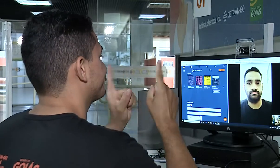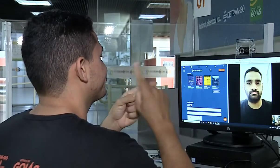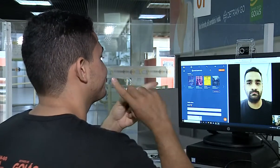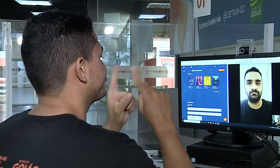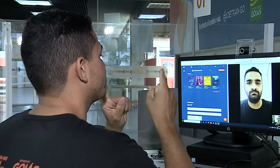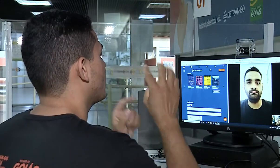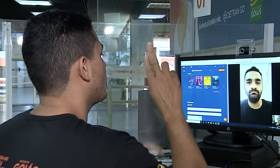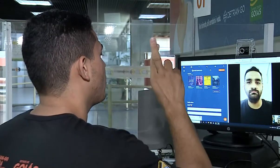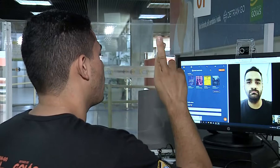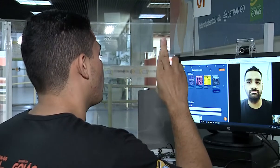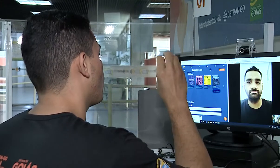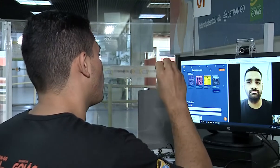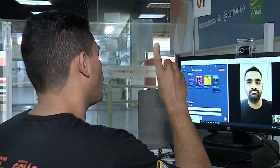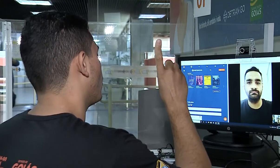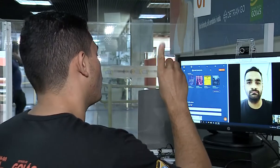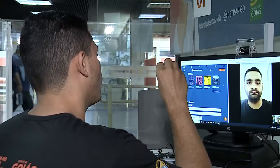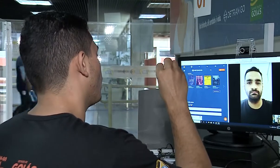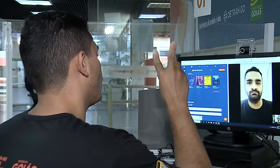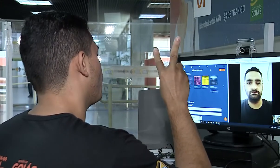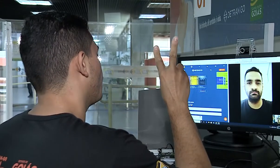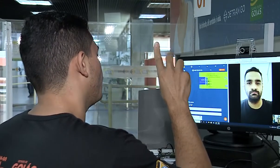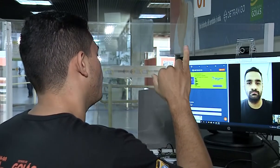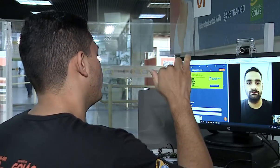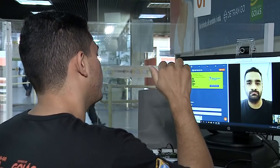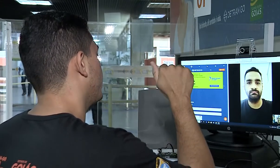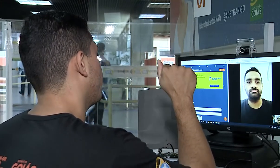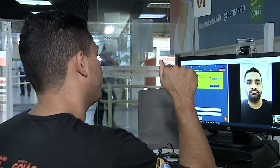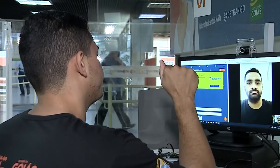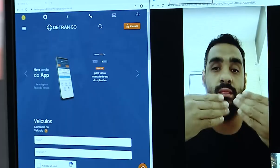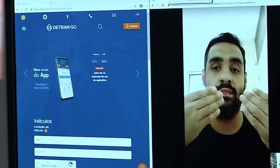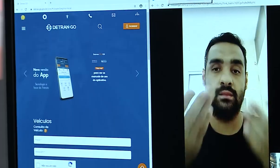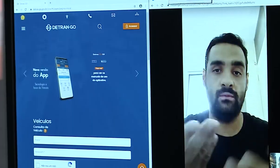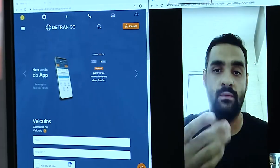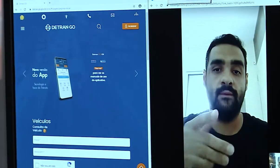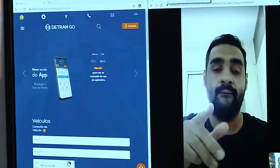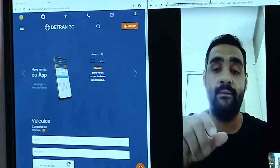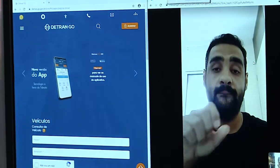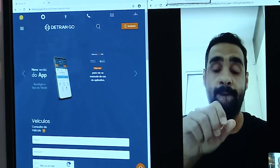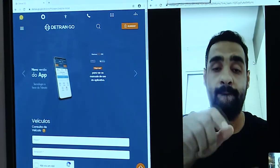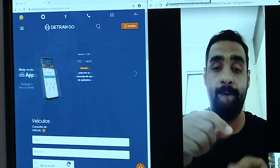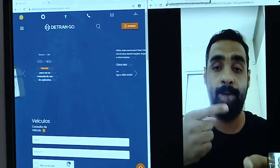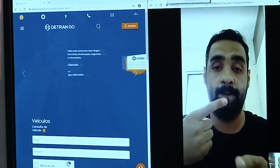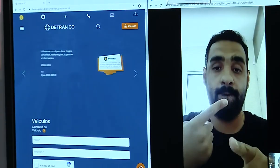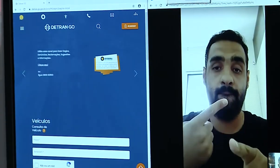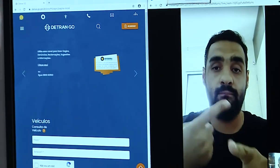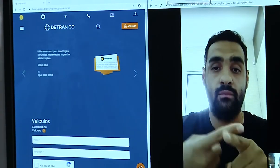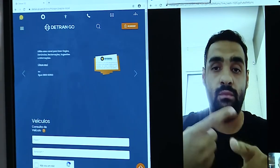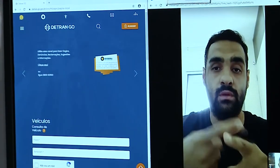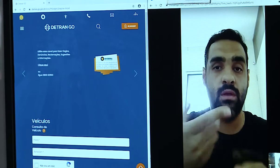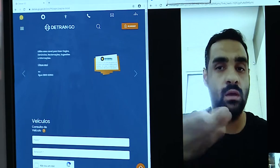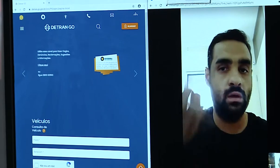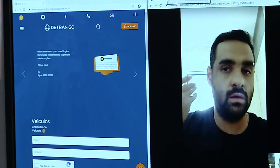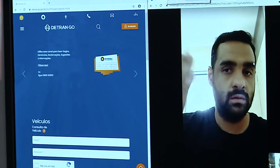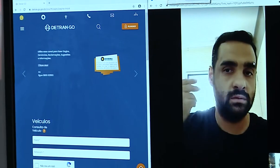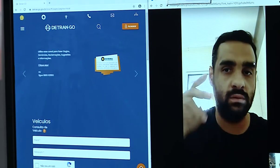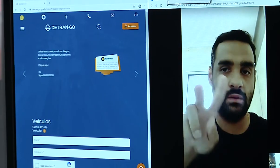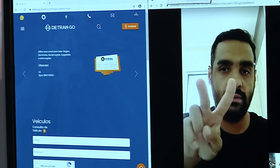atendimentos remoto em libras para deficientes auditivos é pioneira no país. Com essa medida, o DETRAN Goiás deve